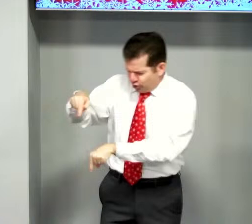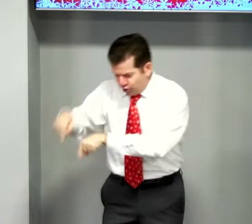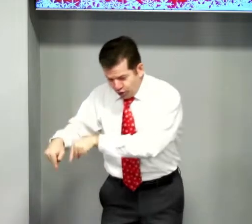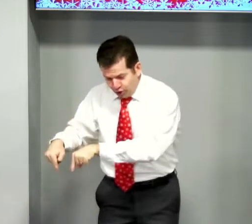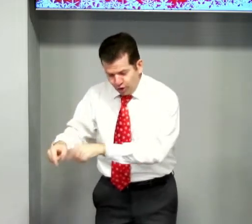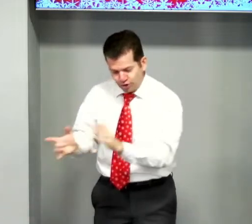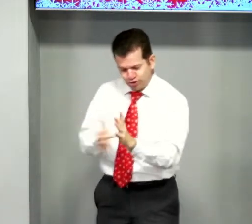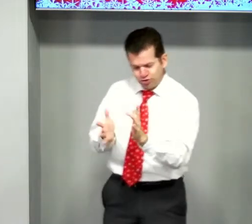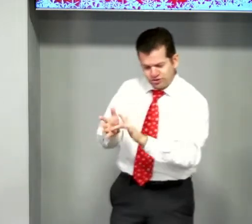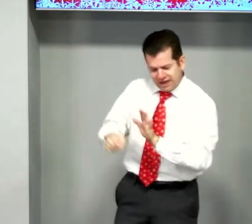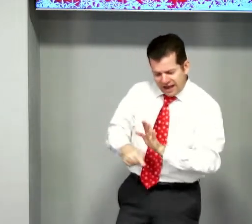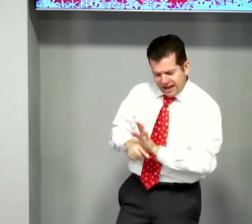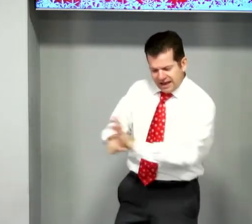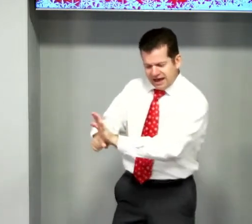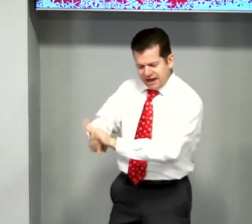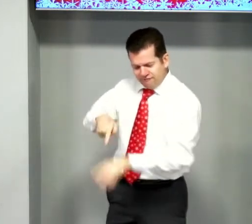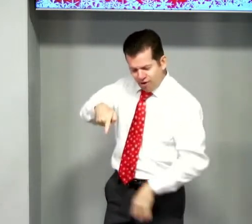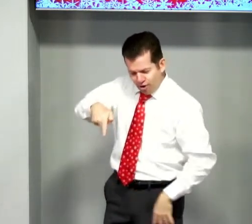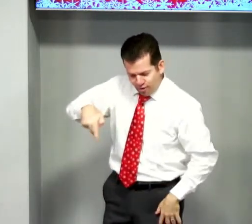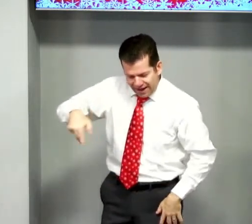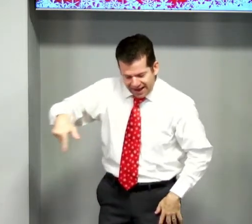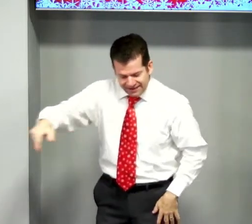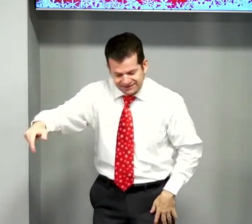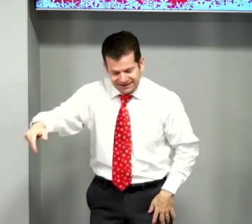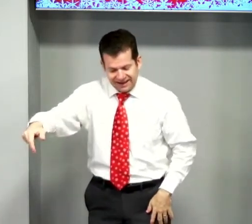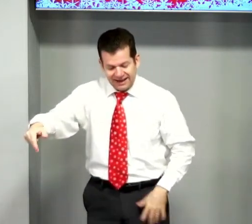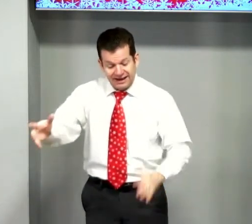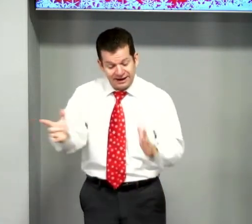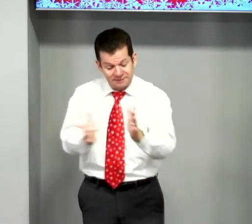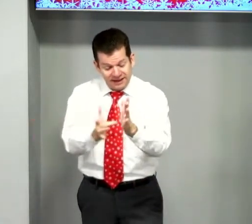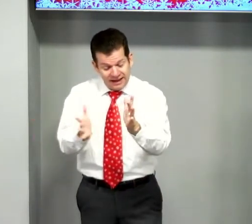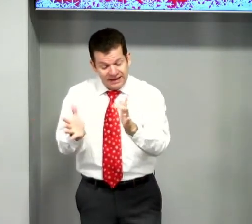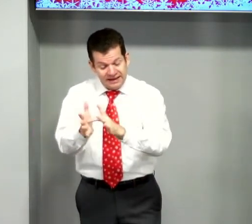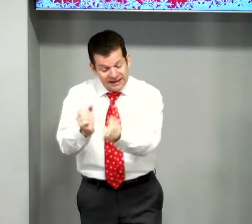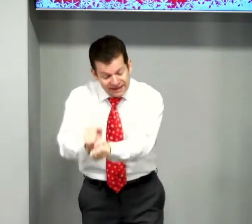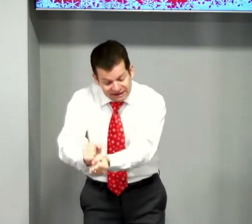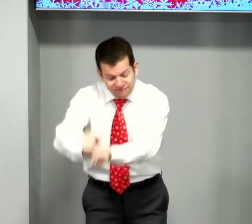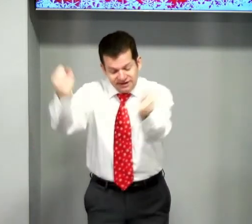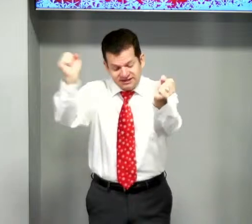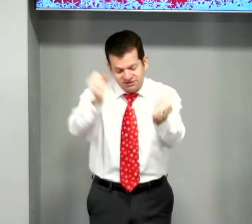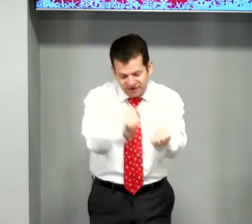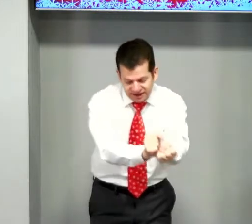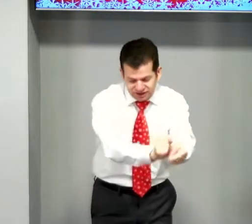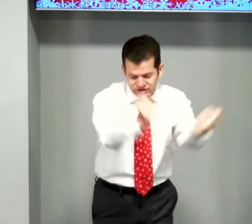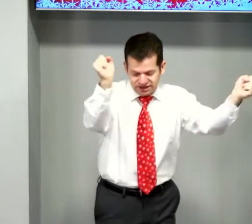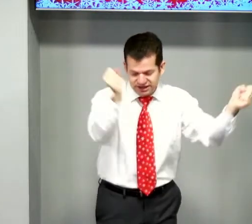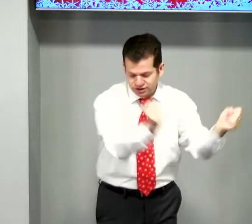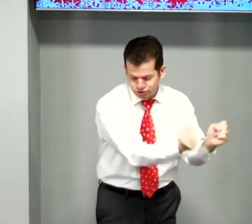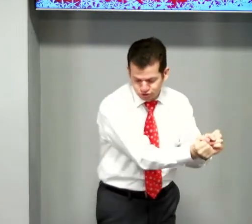Roxos, Levou a andar, Livres, Fez Jesus,